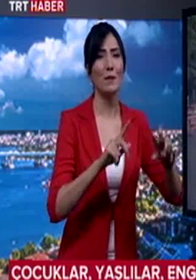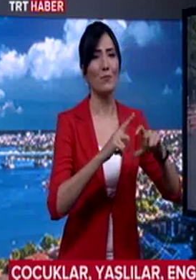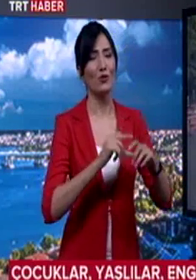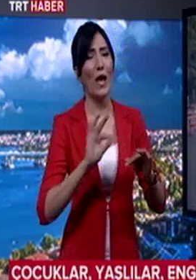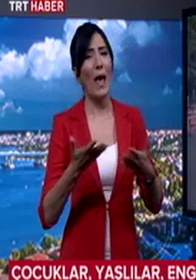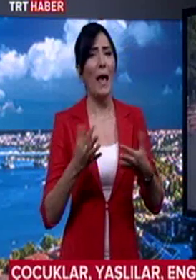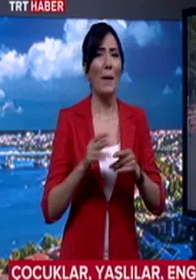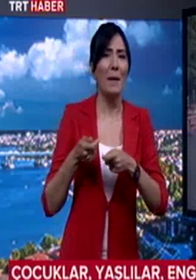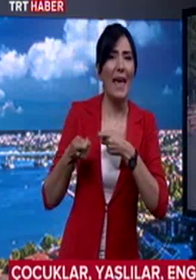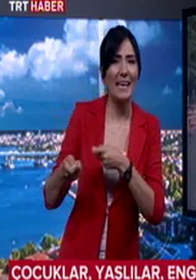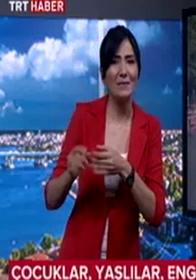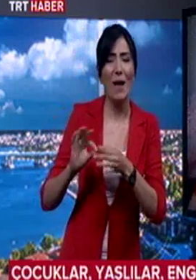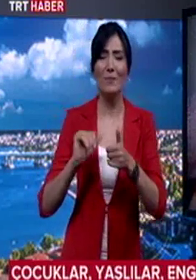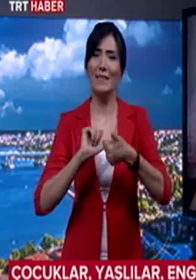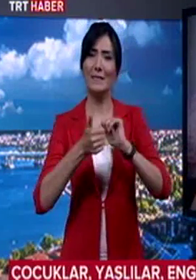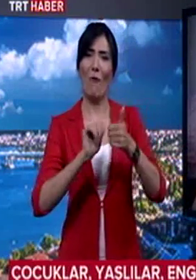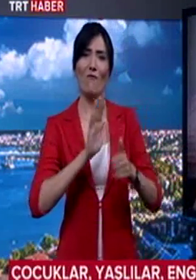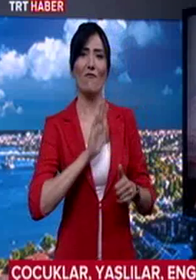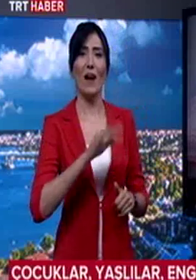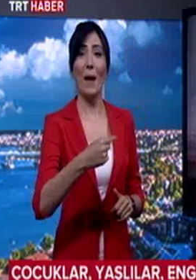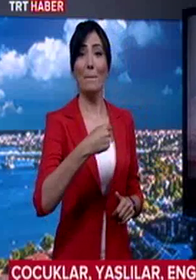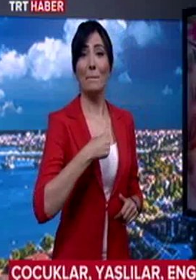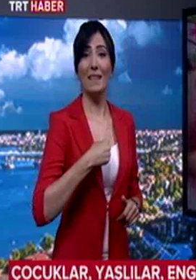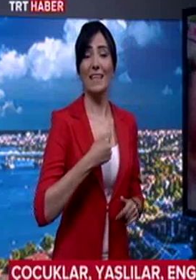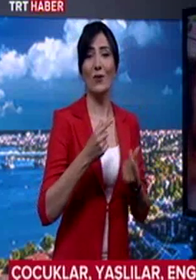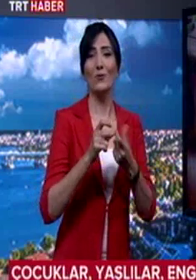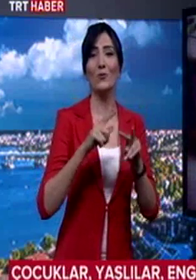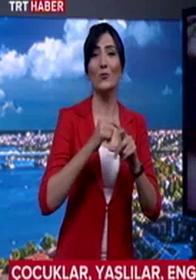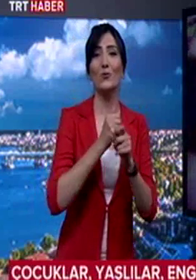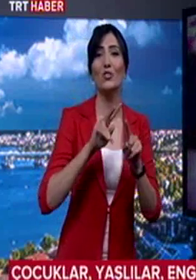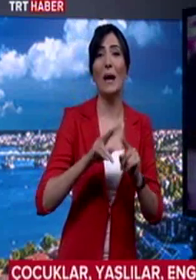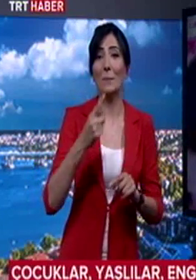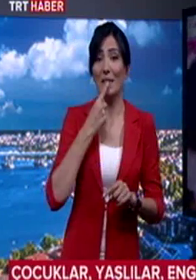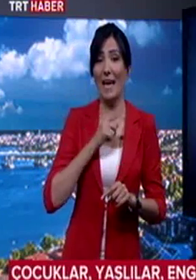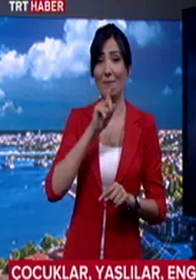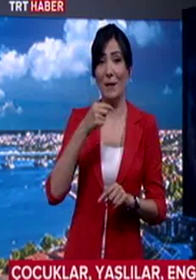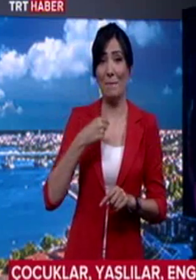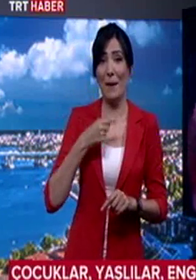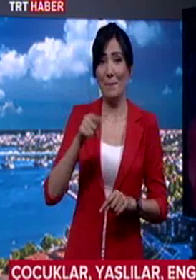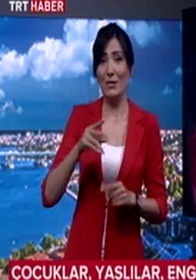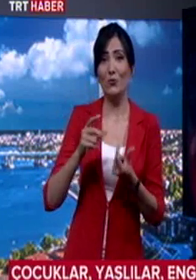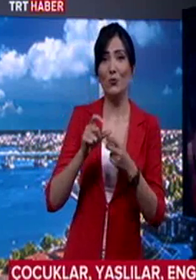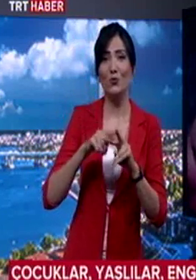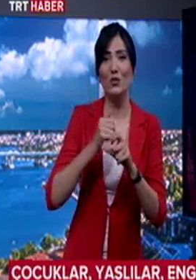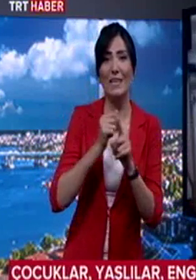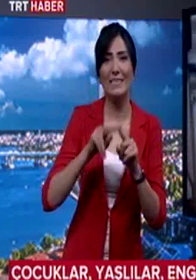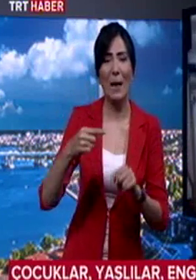iyiydim hem spor var içerisinde. Bana da uşağım der misin? Bir uşağında ben olayım sloganıyla başlatılan projede